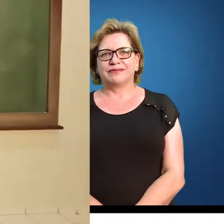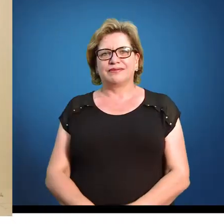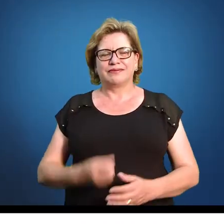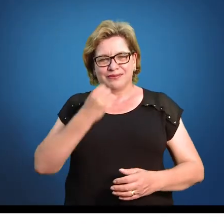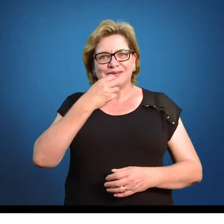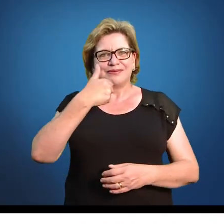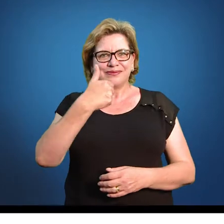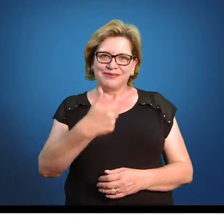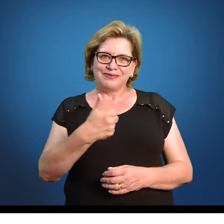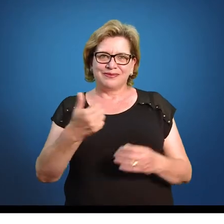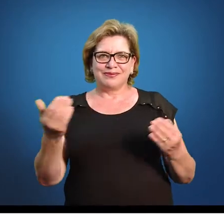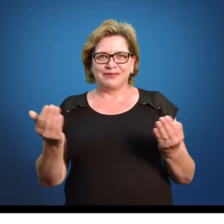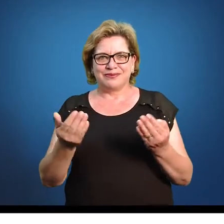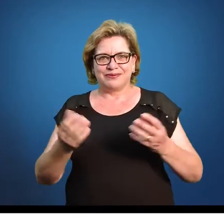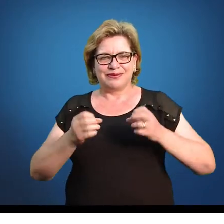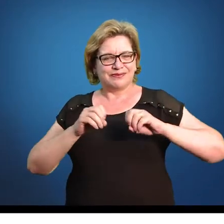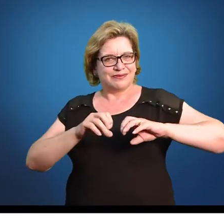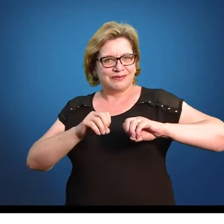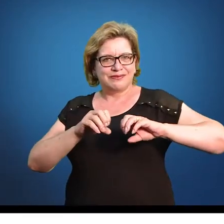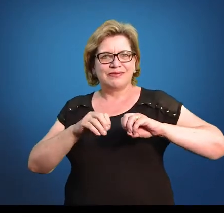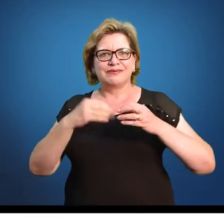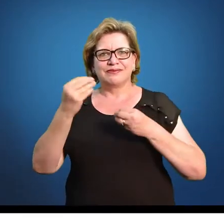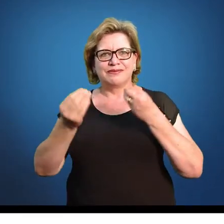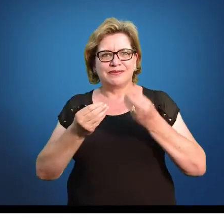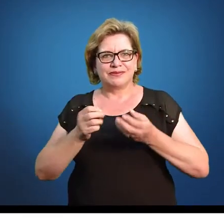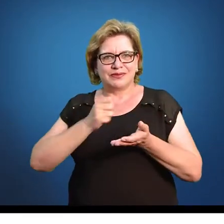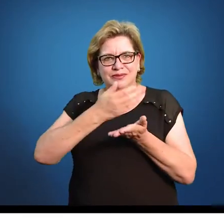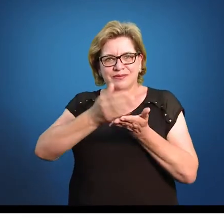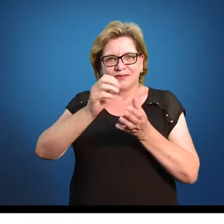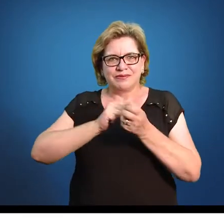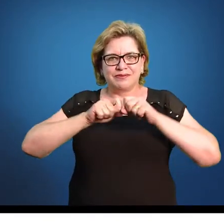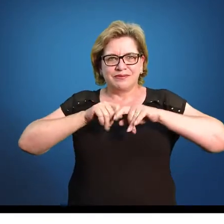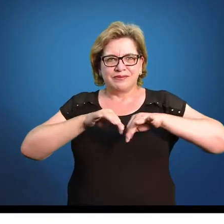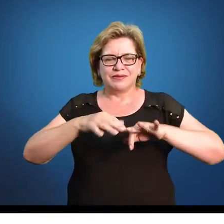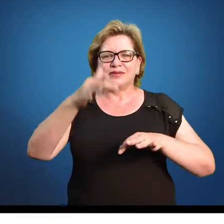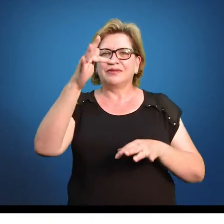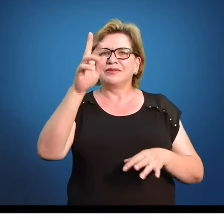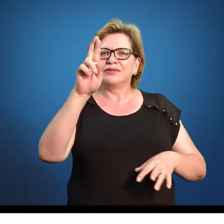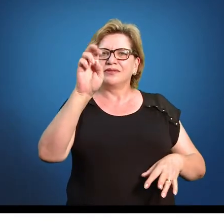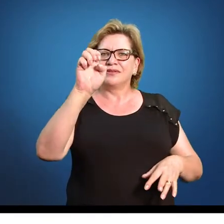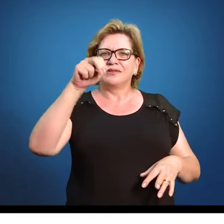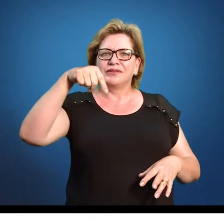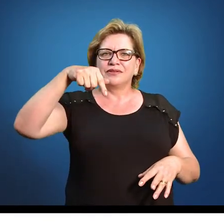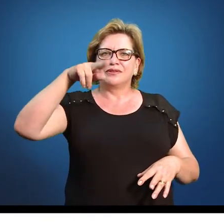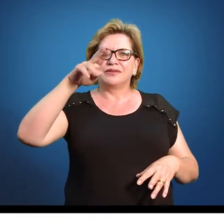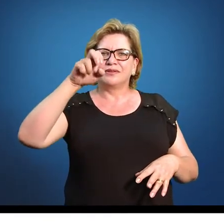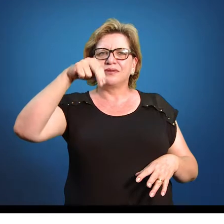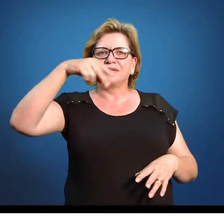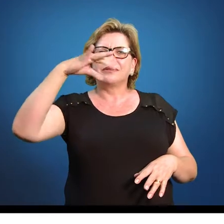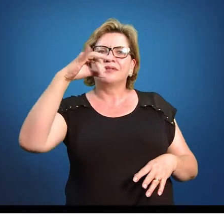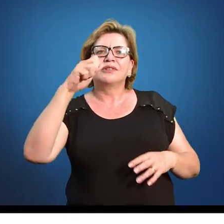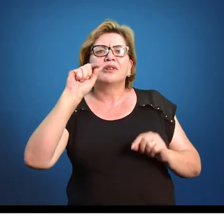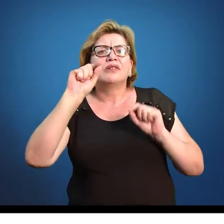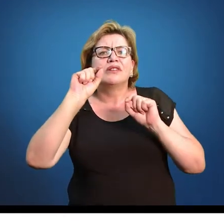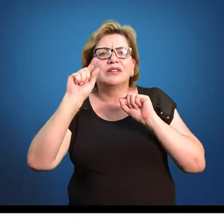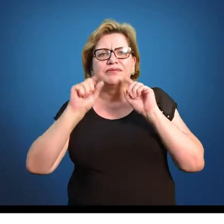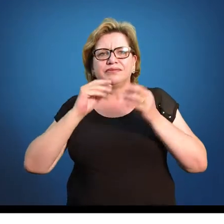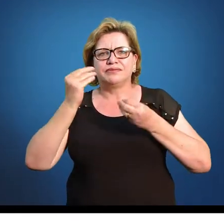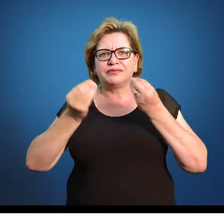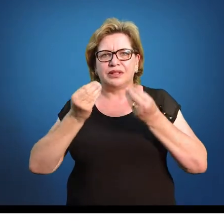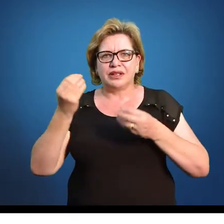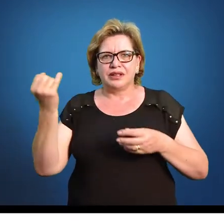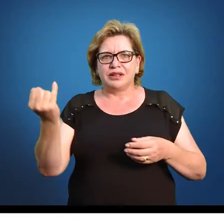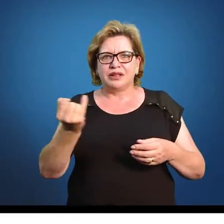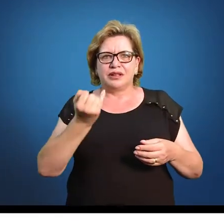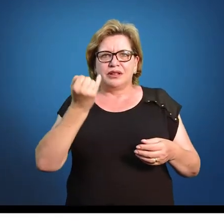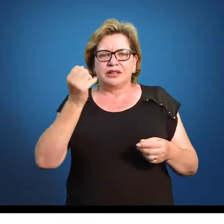Tudo bem, pessoal? Então hoje a gente vai trabalhar com distribuições de frequência. O vem a ser distribuições de frequência? Acho que o mais interessante